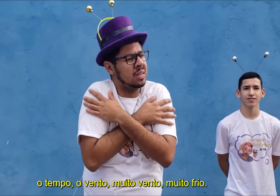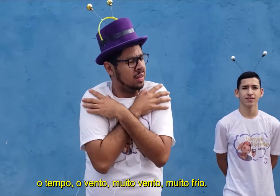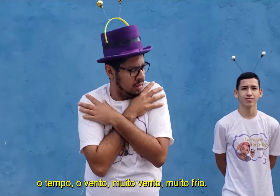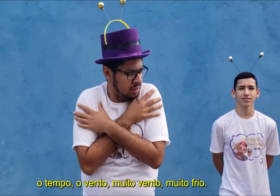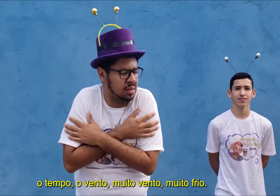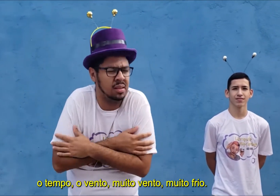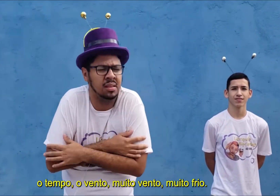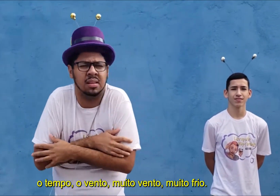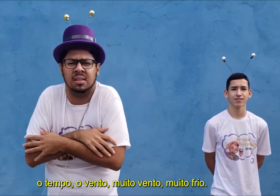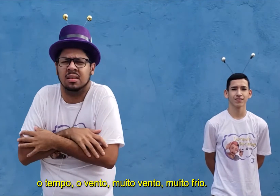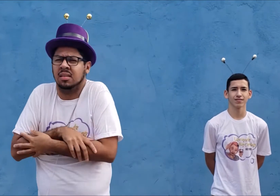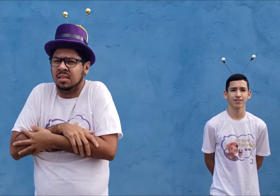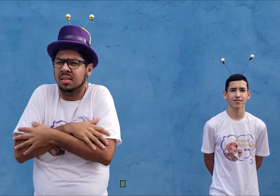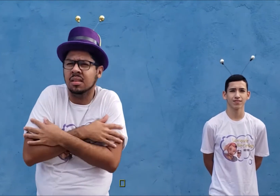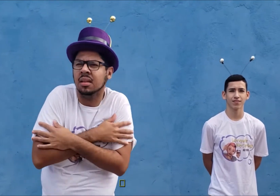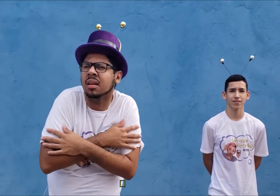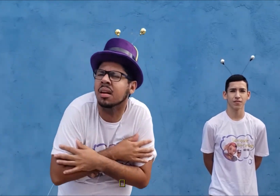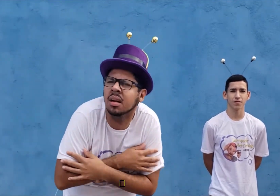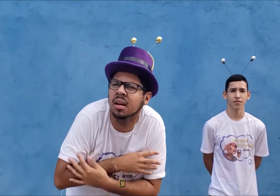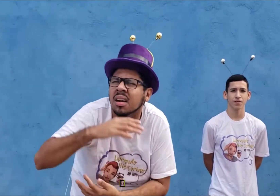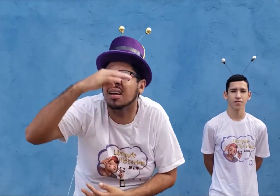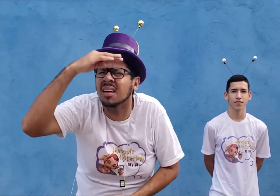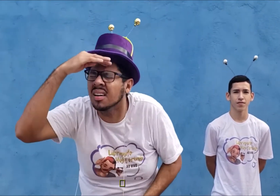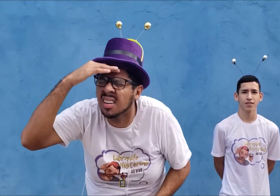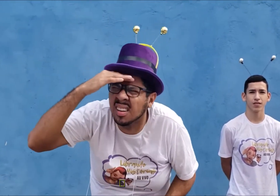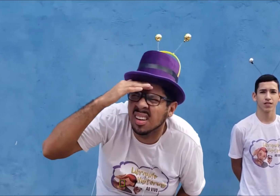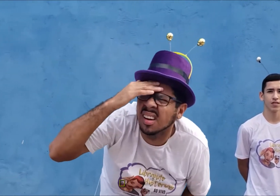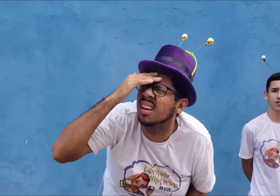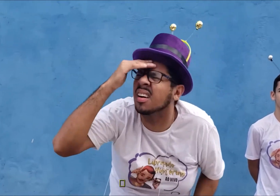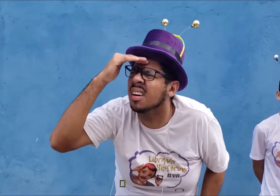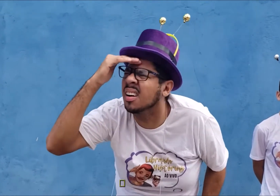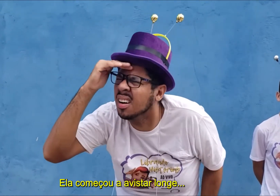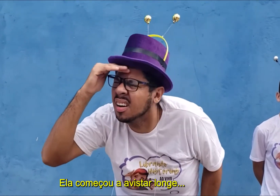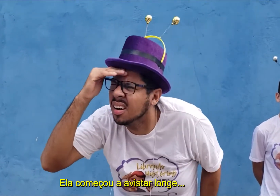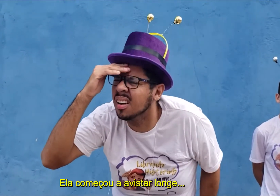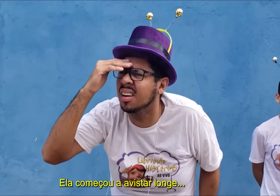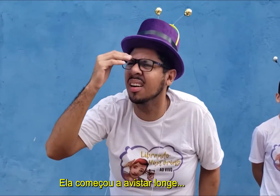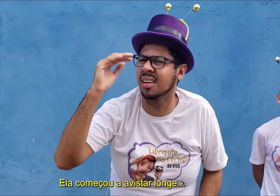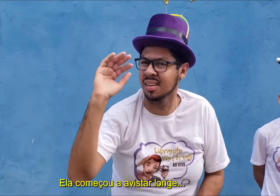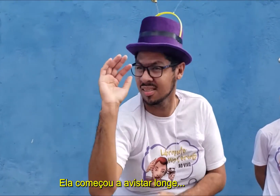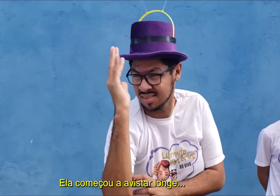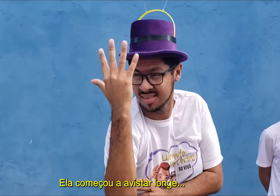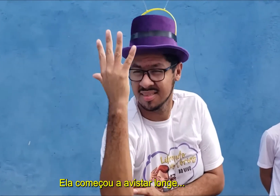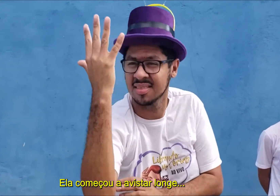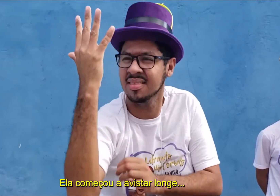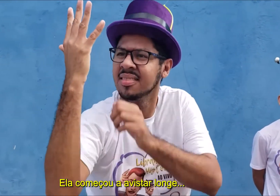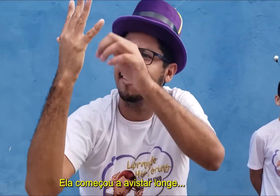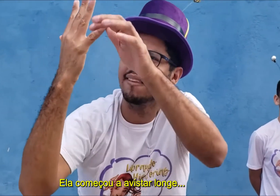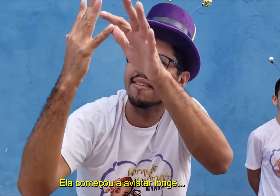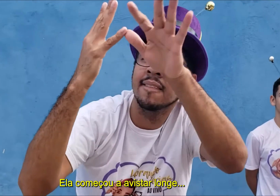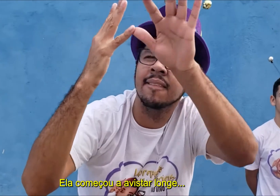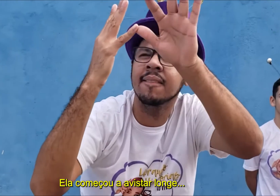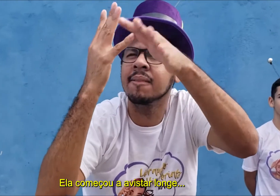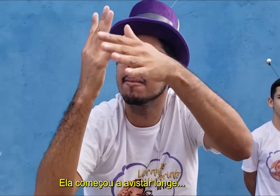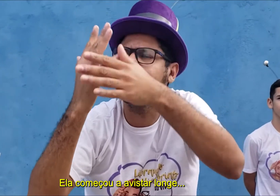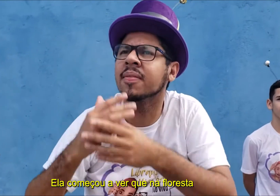muito vento, muito frio. Desliza as mãos cruzadas sobre os braços. E aí ela começou a avistar longe.